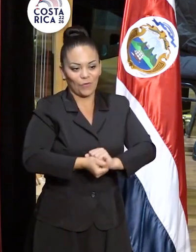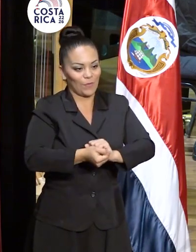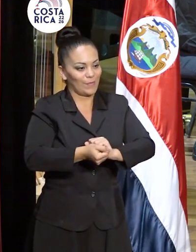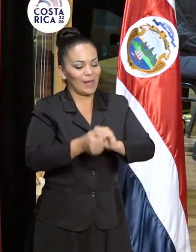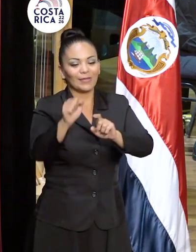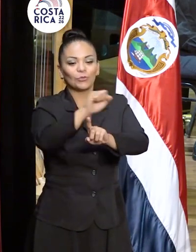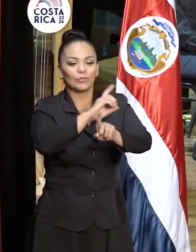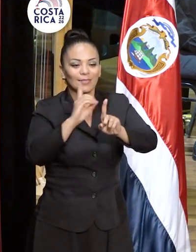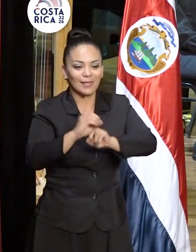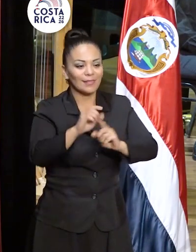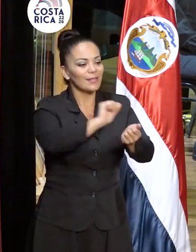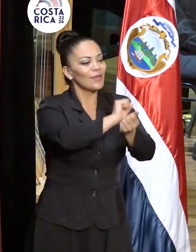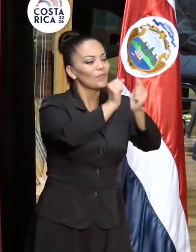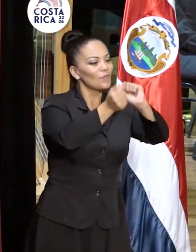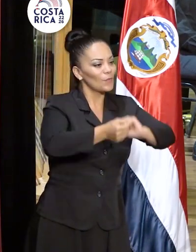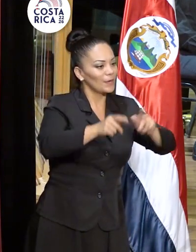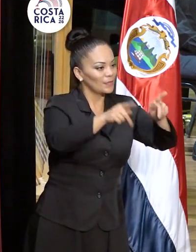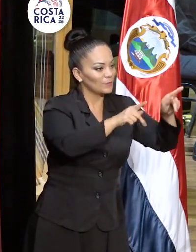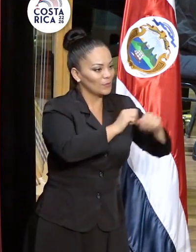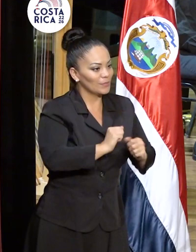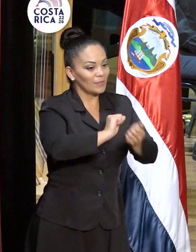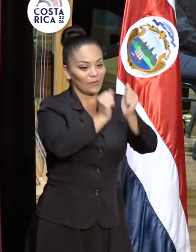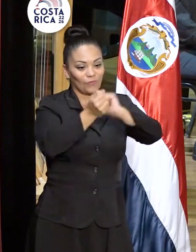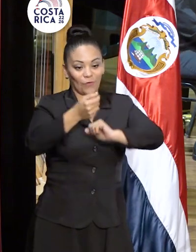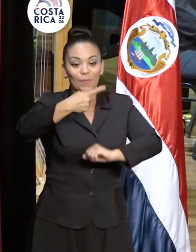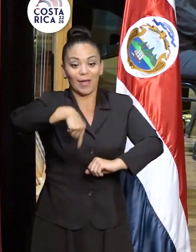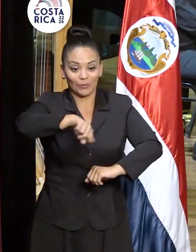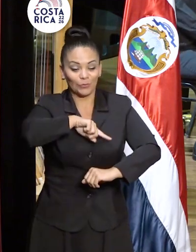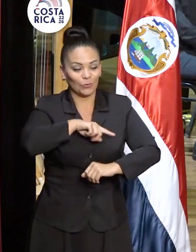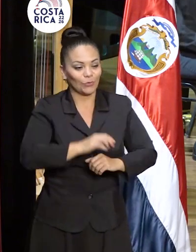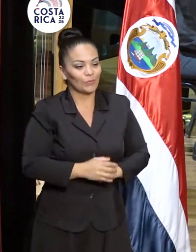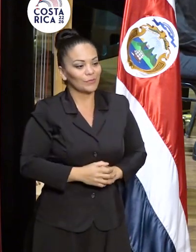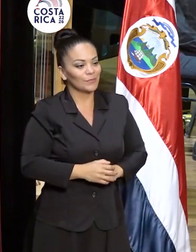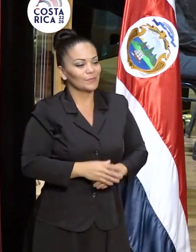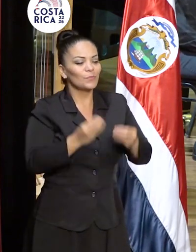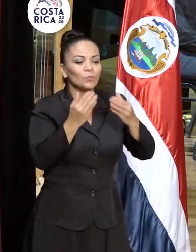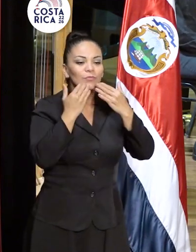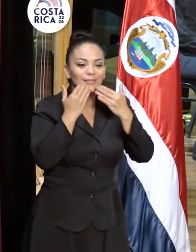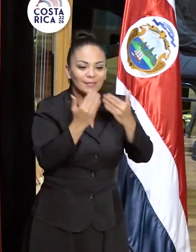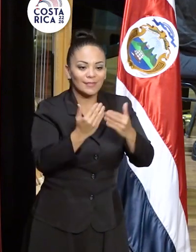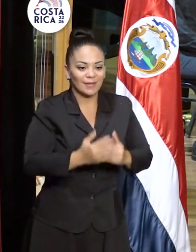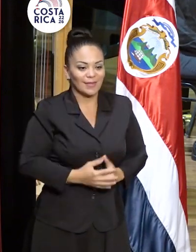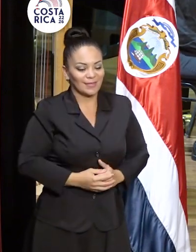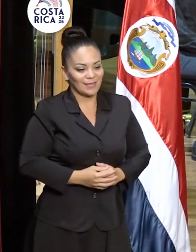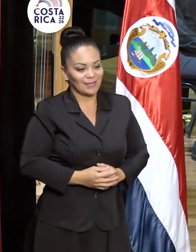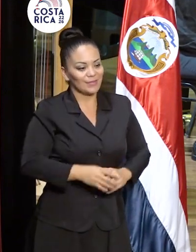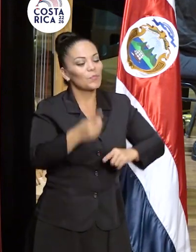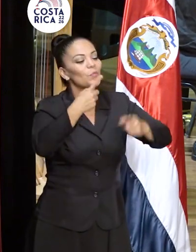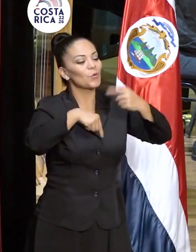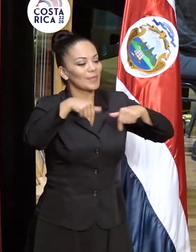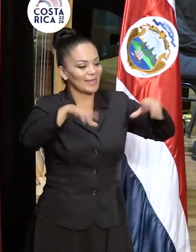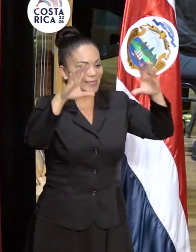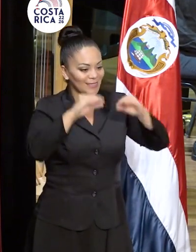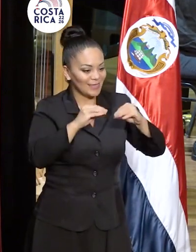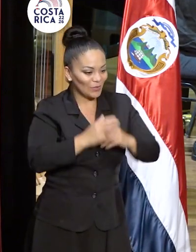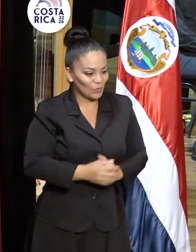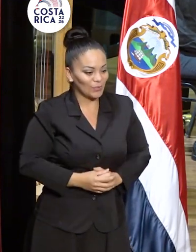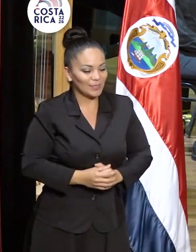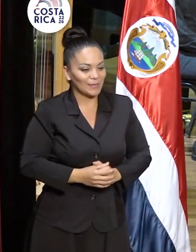sociedades, transforma a las personas, nos transforma a nosotros. Muchas gracias por venir esta noche.